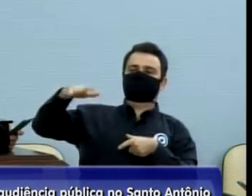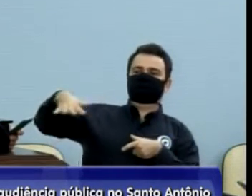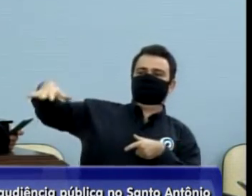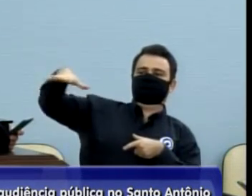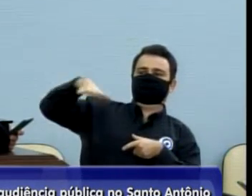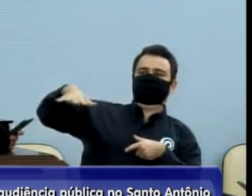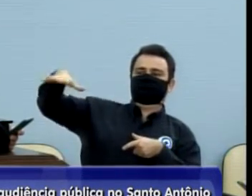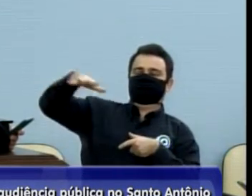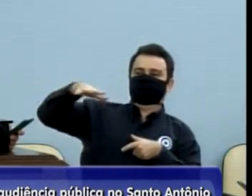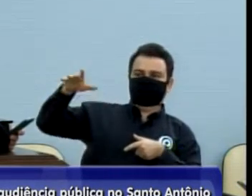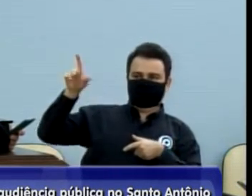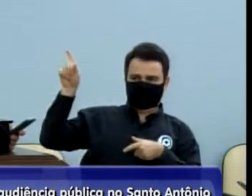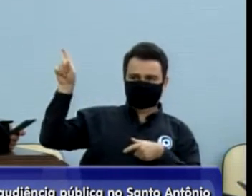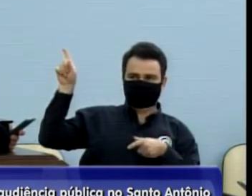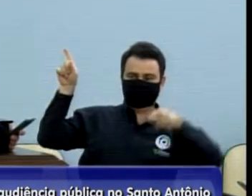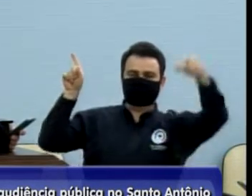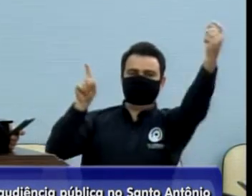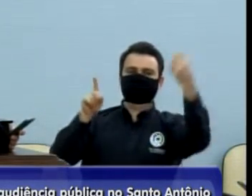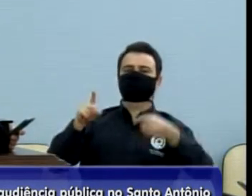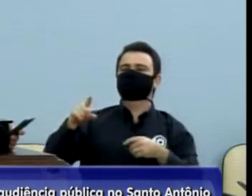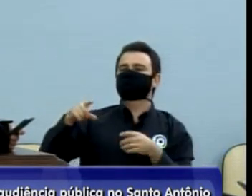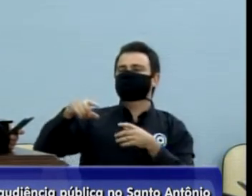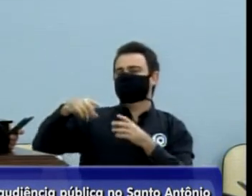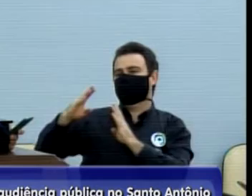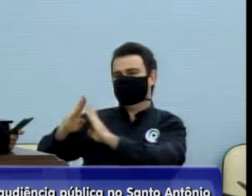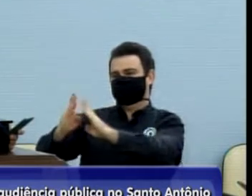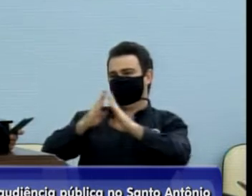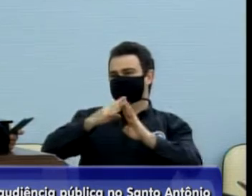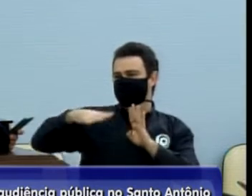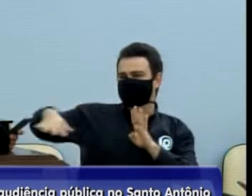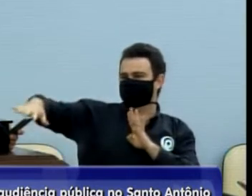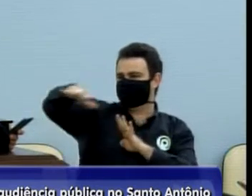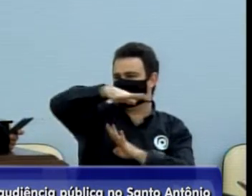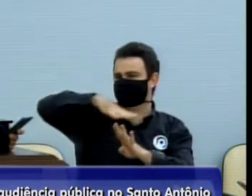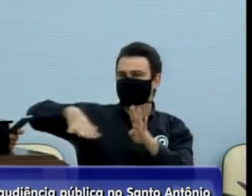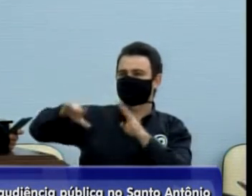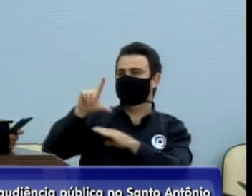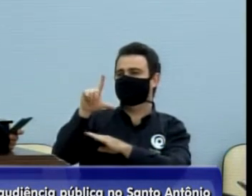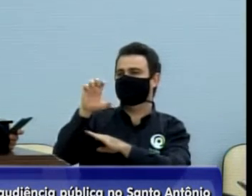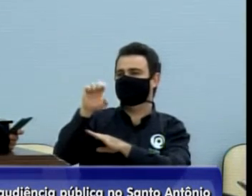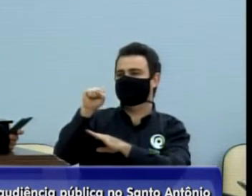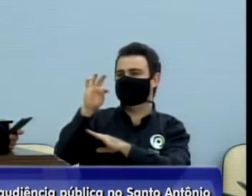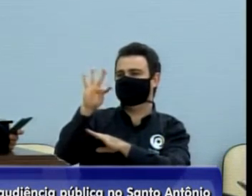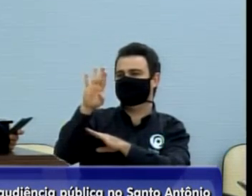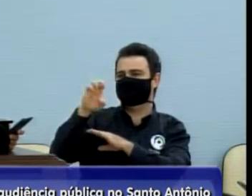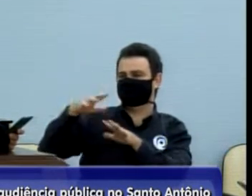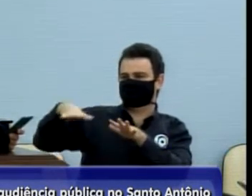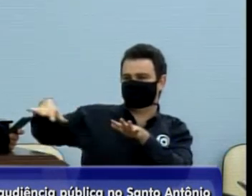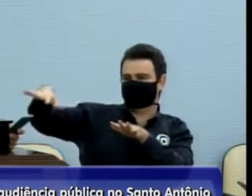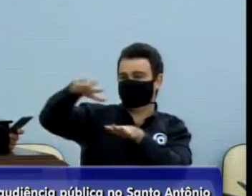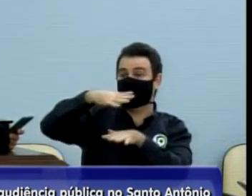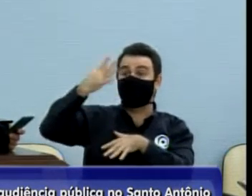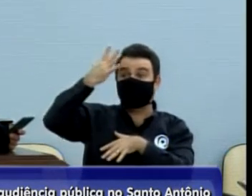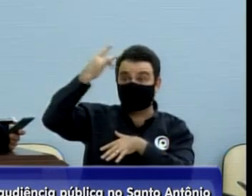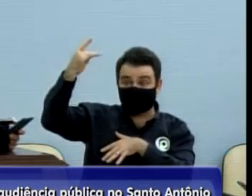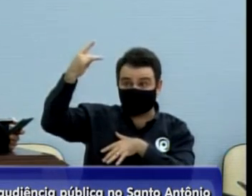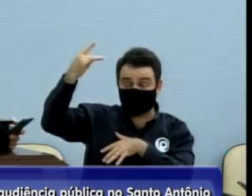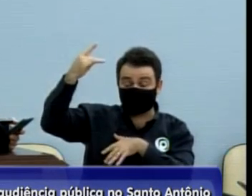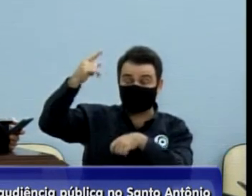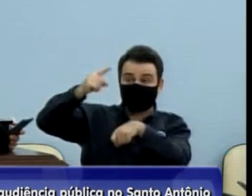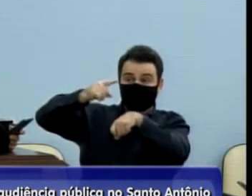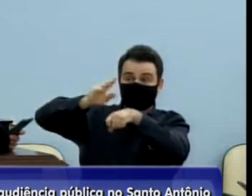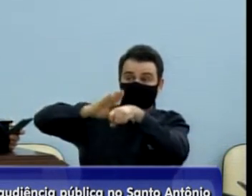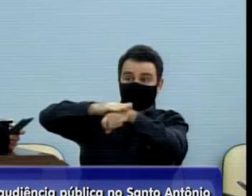ali do São Deucleciano, também dos Parques da Liberdade, para amanhã às 19